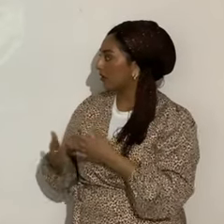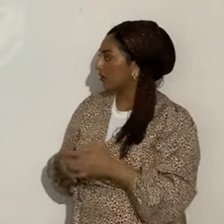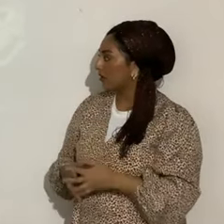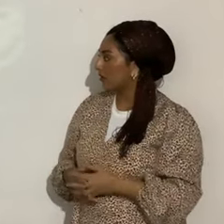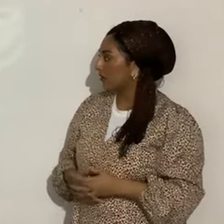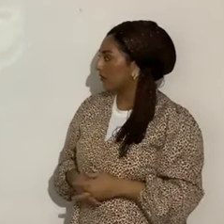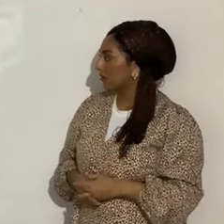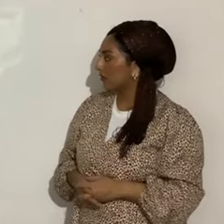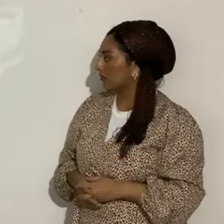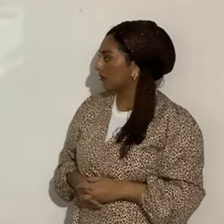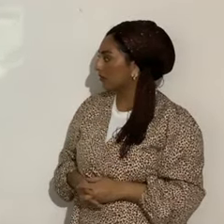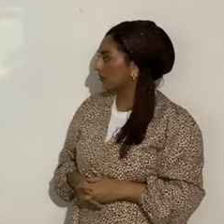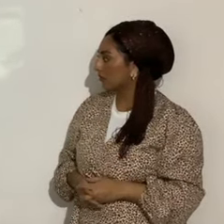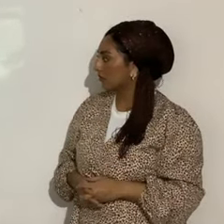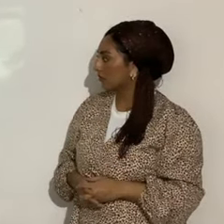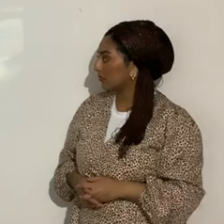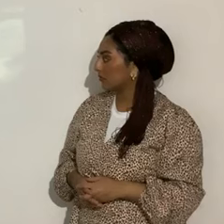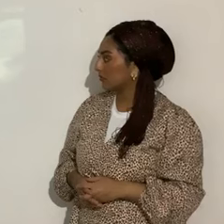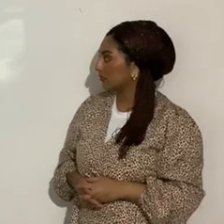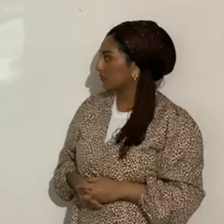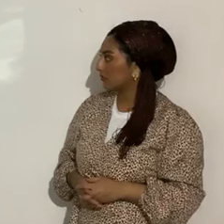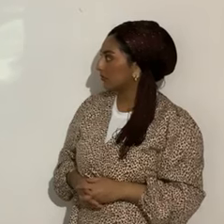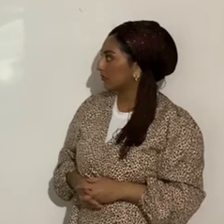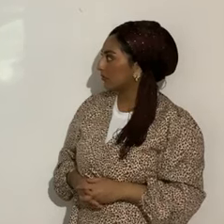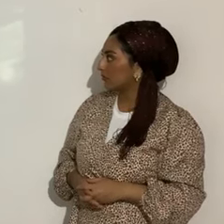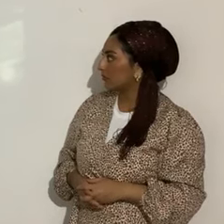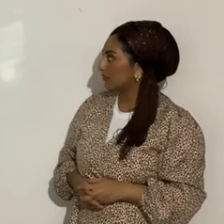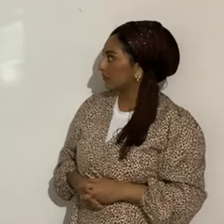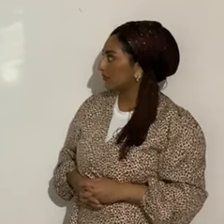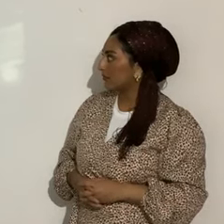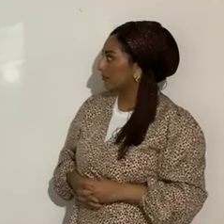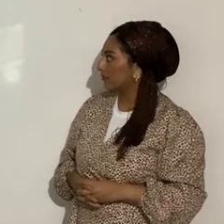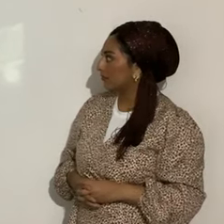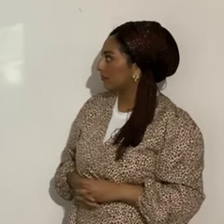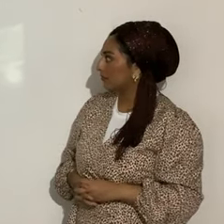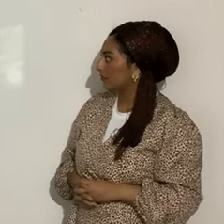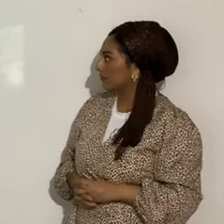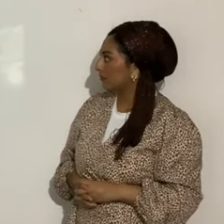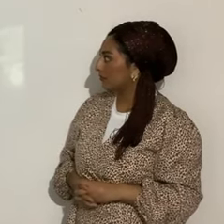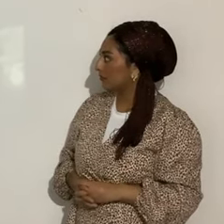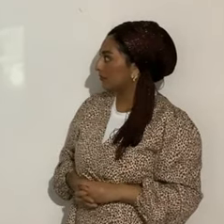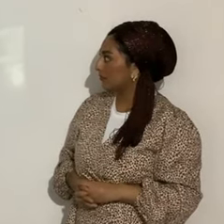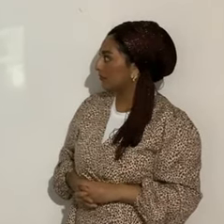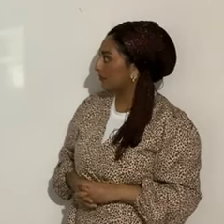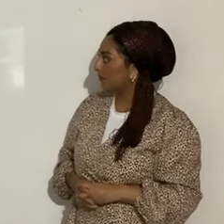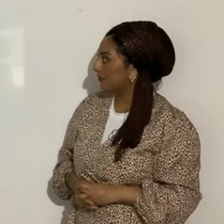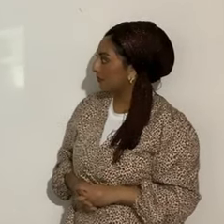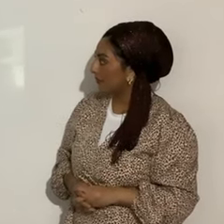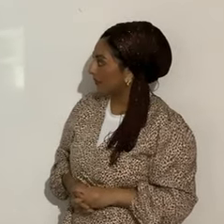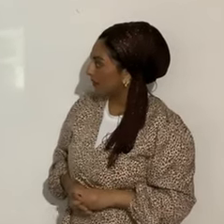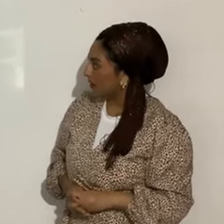después como que hace un pequeño alto ahí, se detiene un poco, como si pensara,